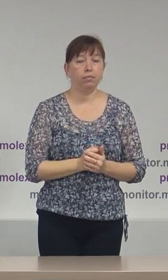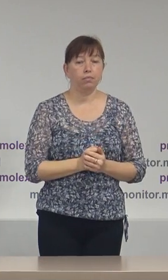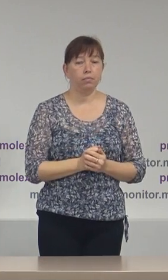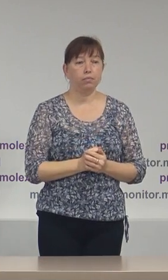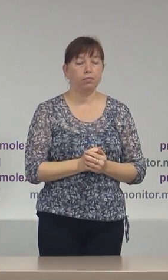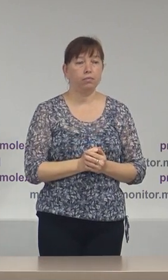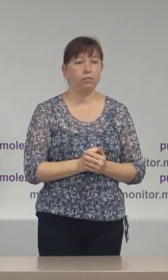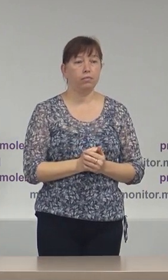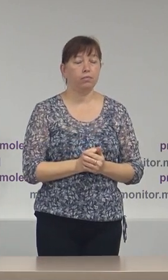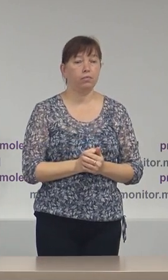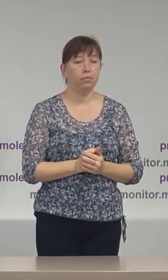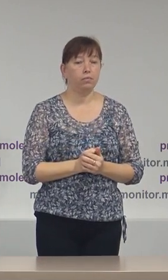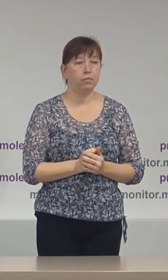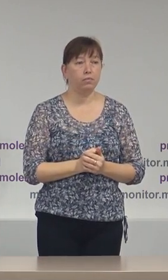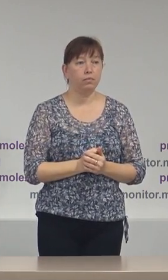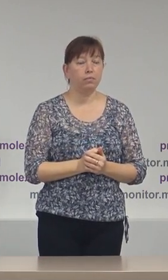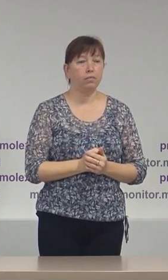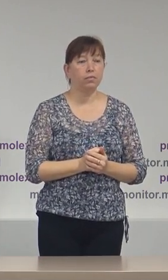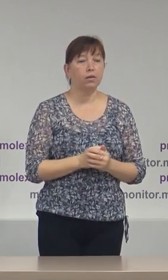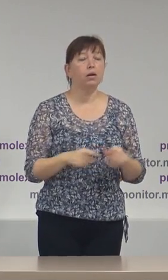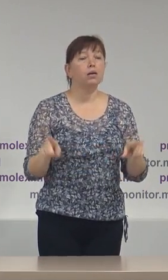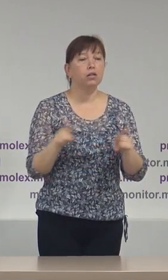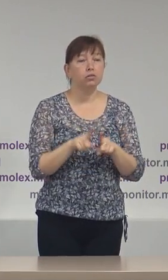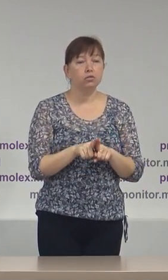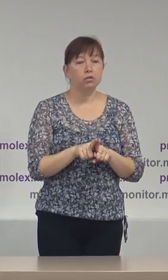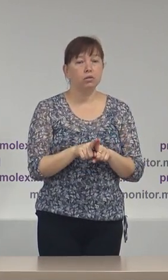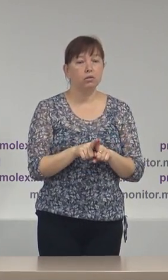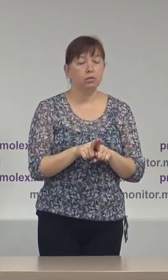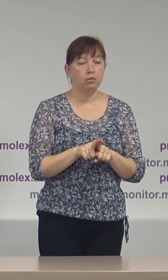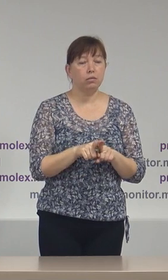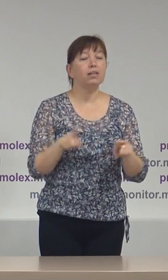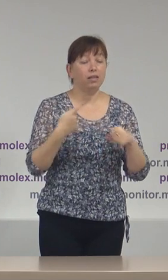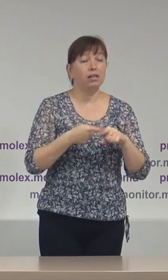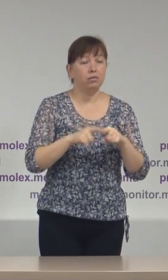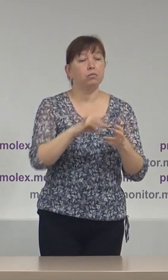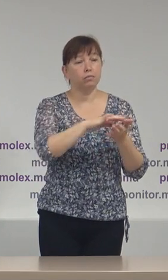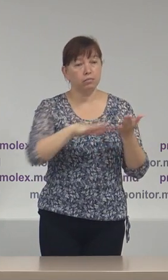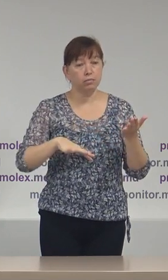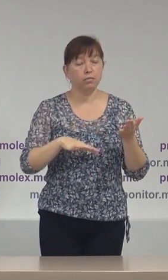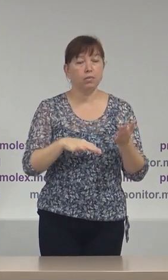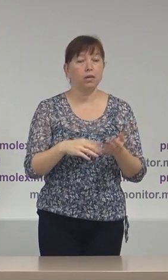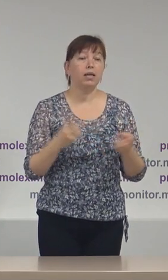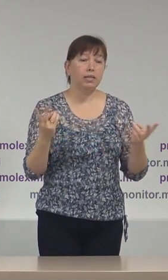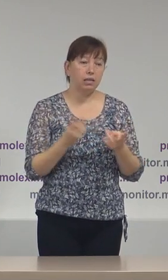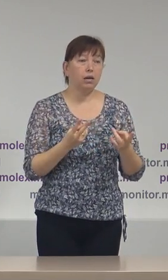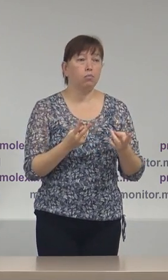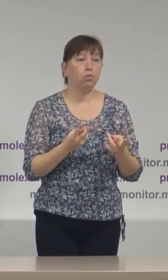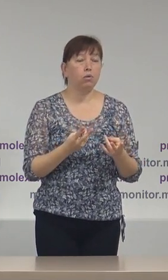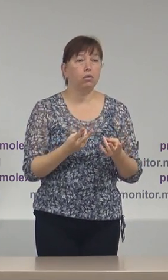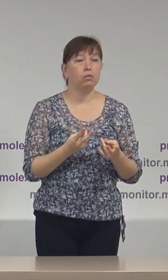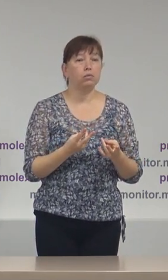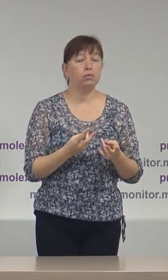neavenite. în același context cred că trebuie să